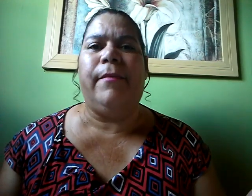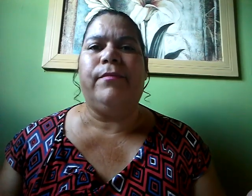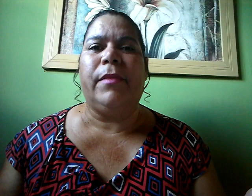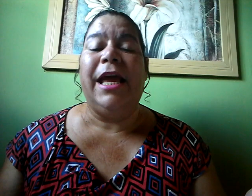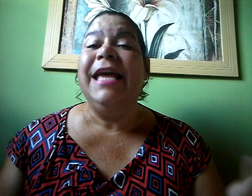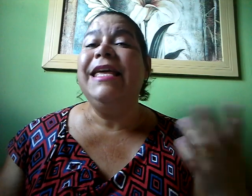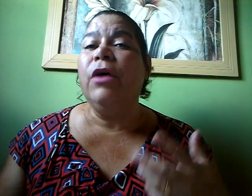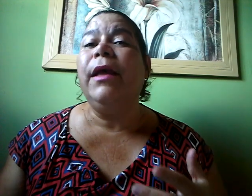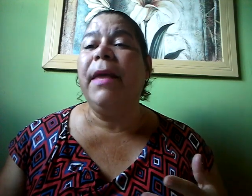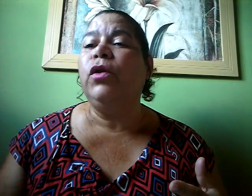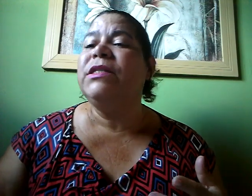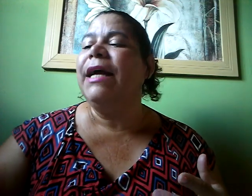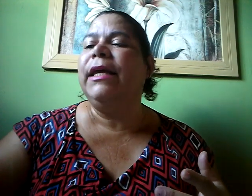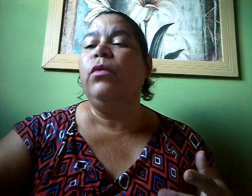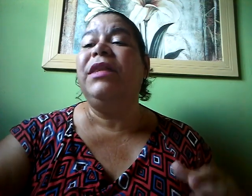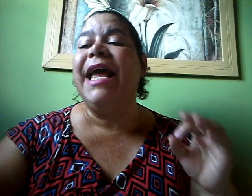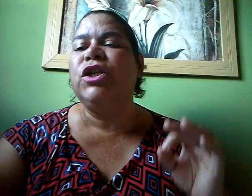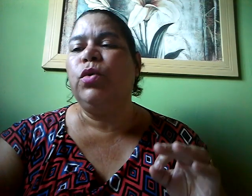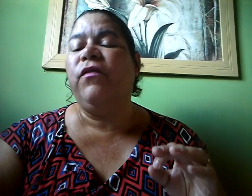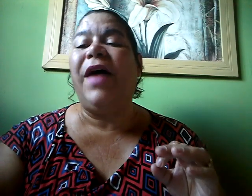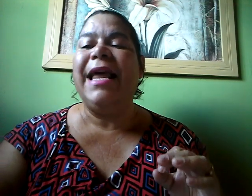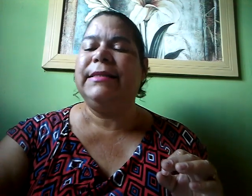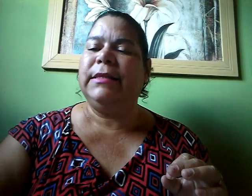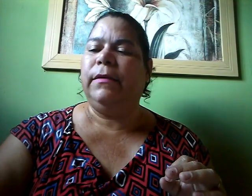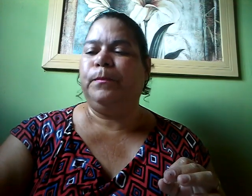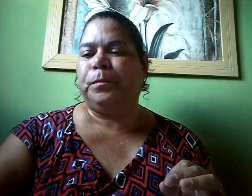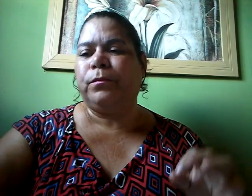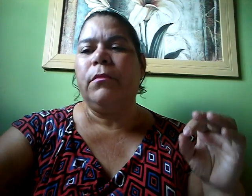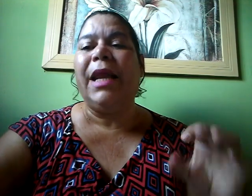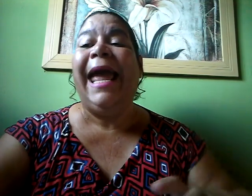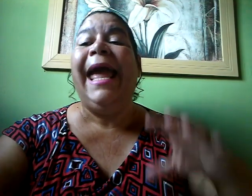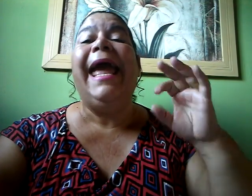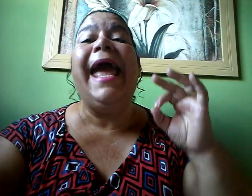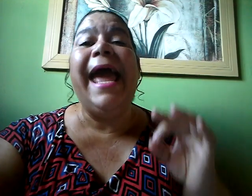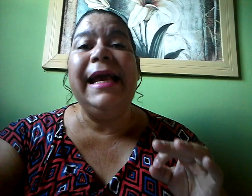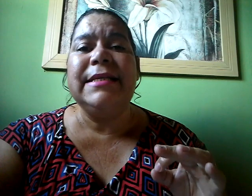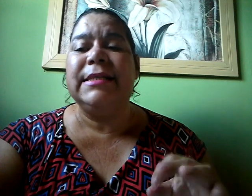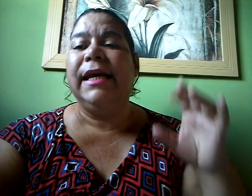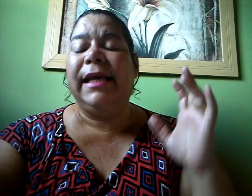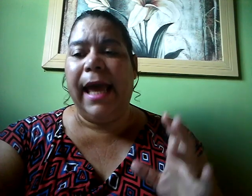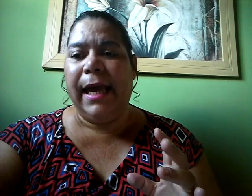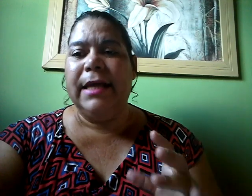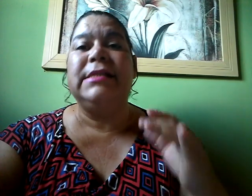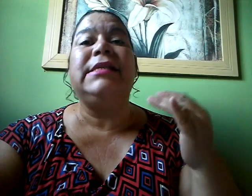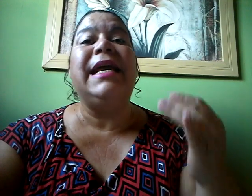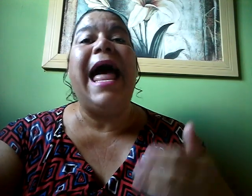E eu também trouxe aqui um trecho que fala assim Eis que será